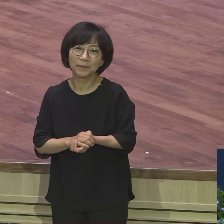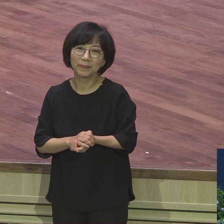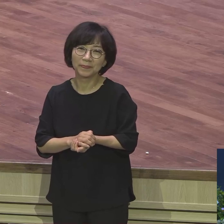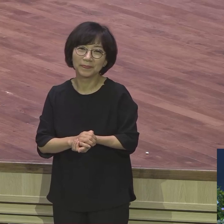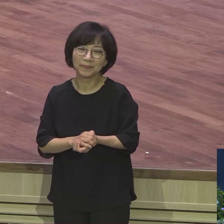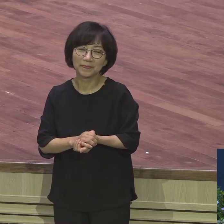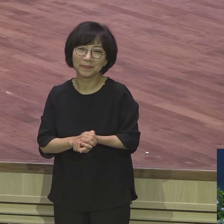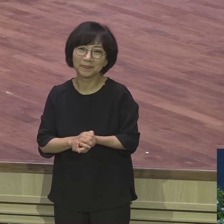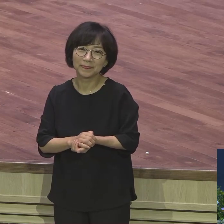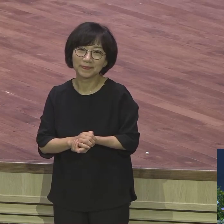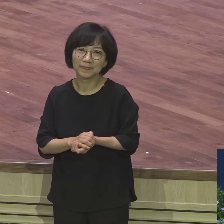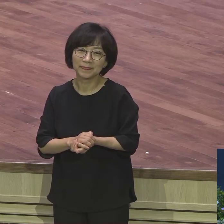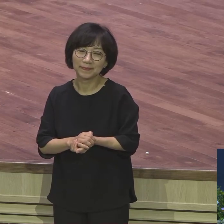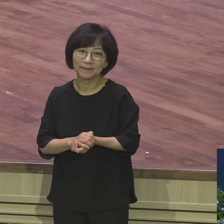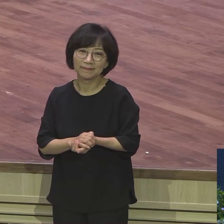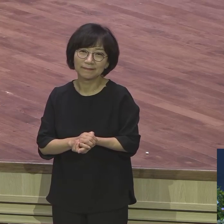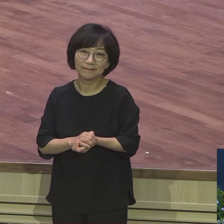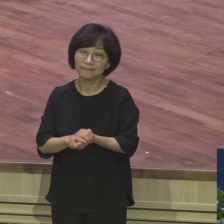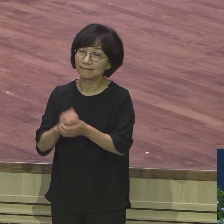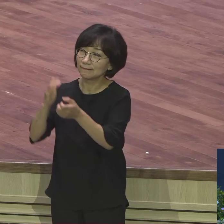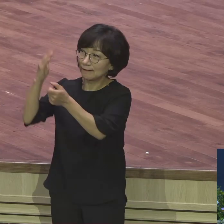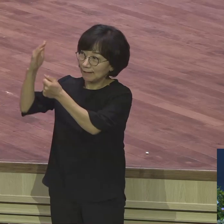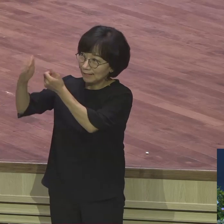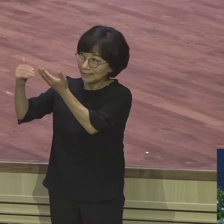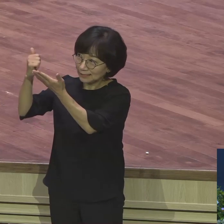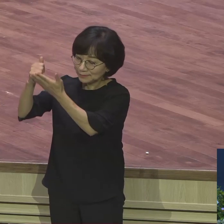하나님이 우리 자녀를 저렇게 서시구나